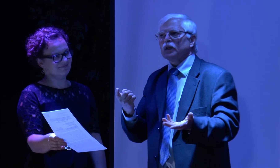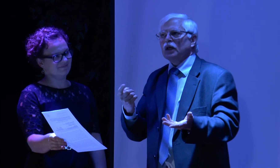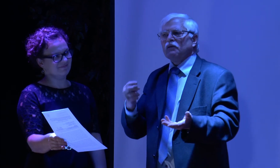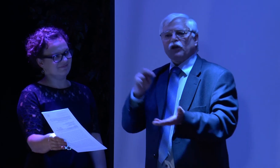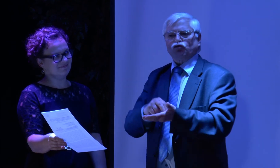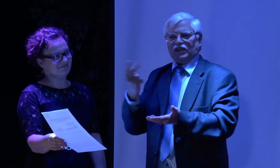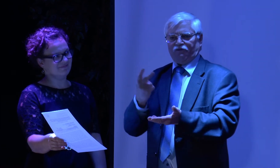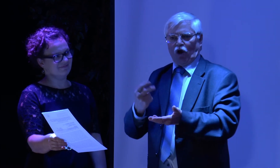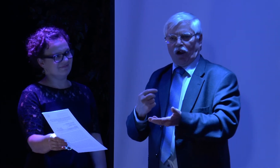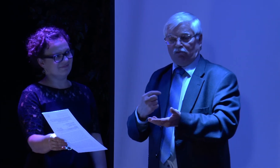Also er weiß auch,